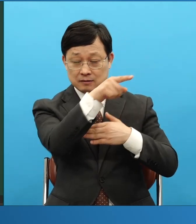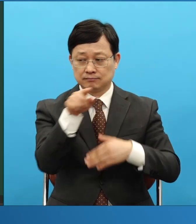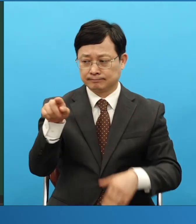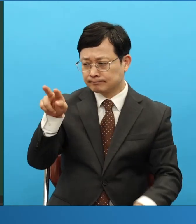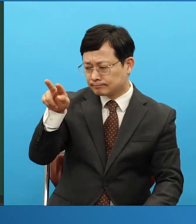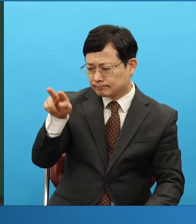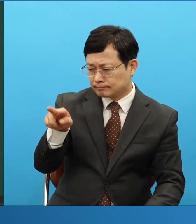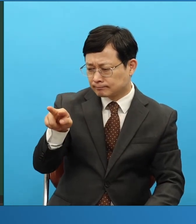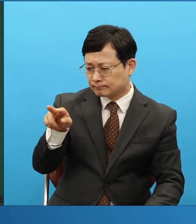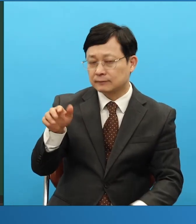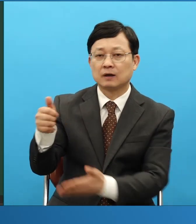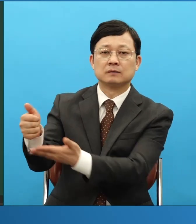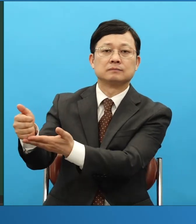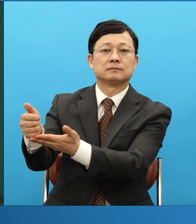수학의 천재라